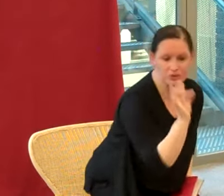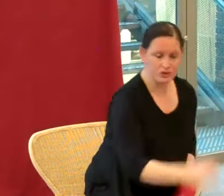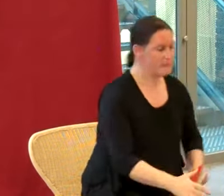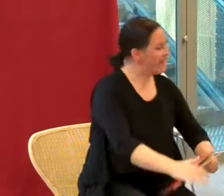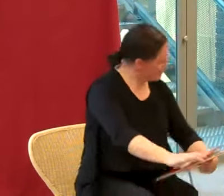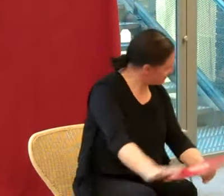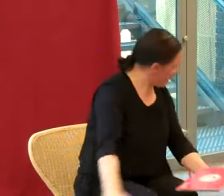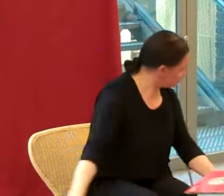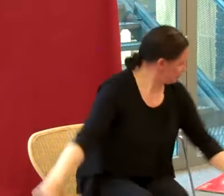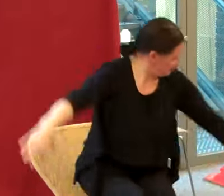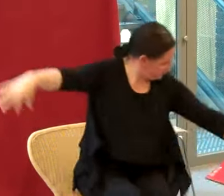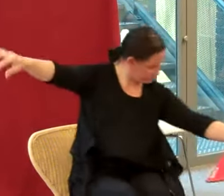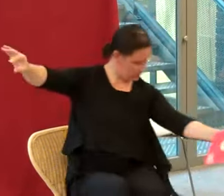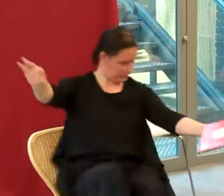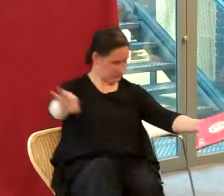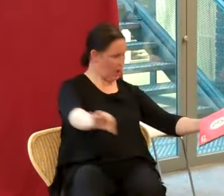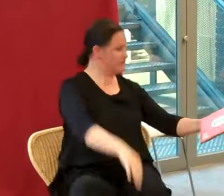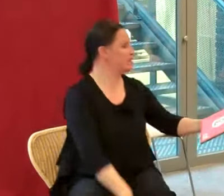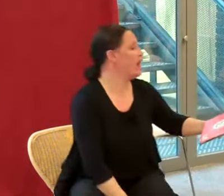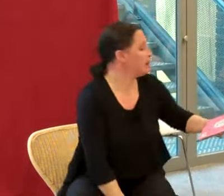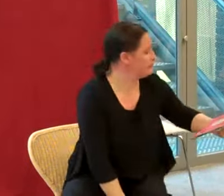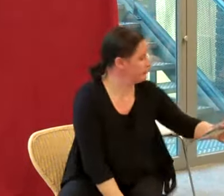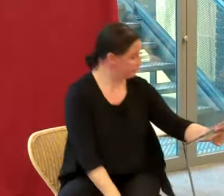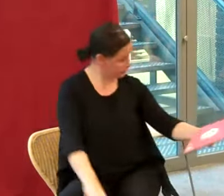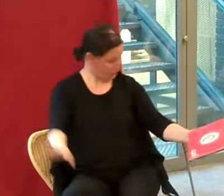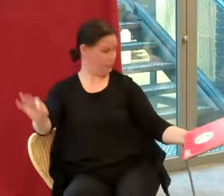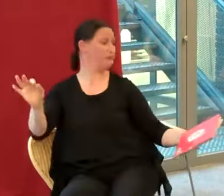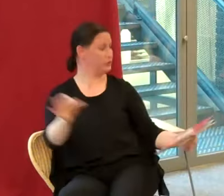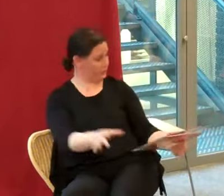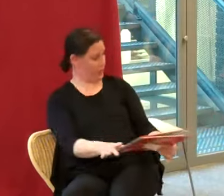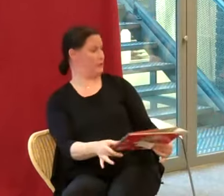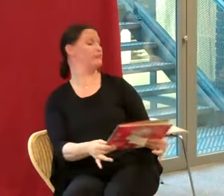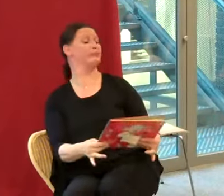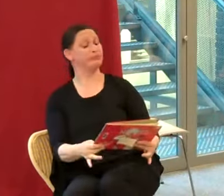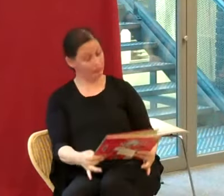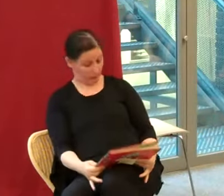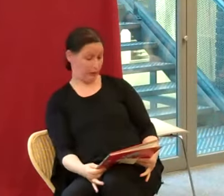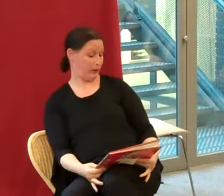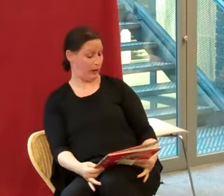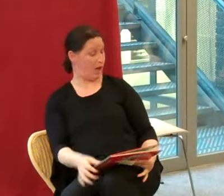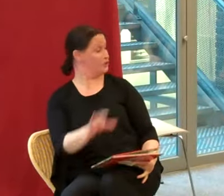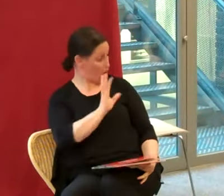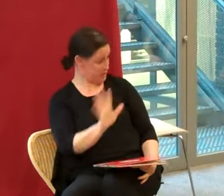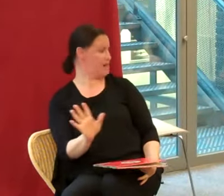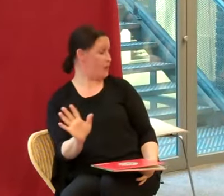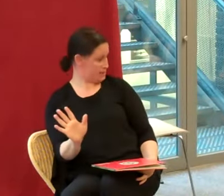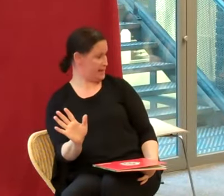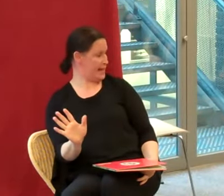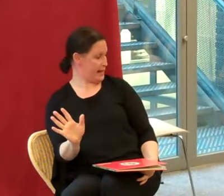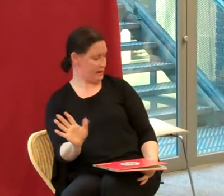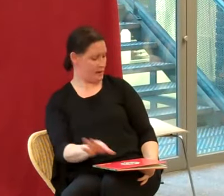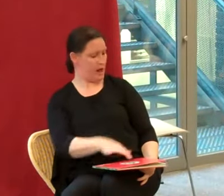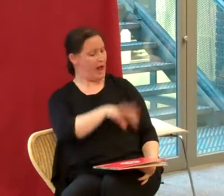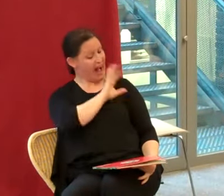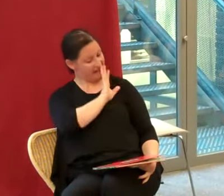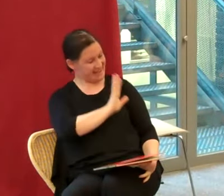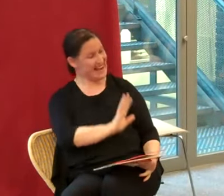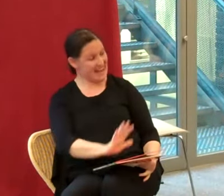'ai vu Dame dinde, comme ça, dans son fauteuil, tranquillement installé, avec un